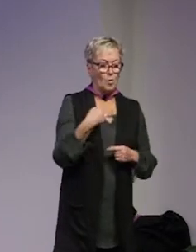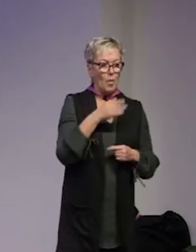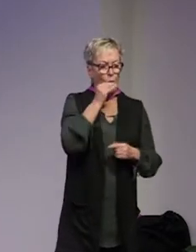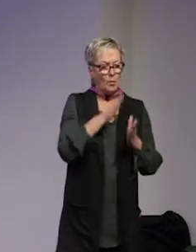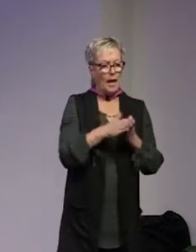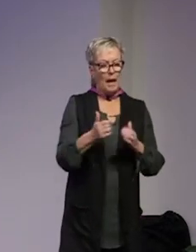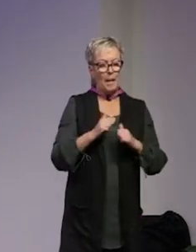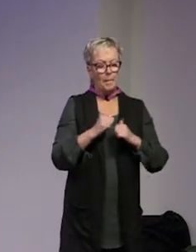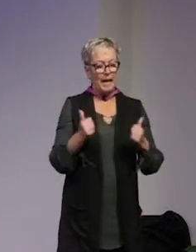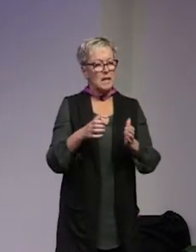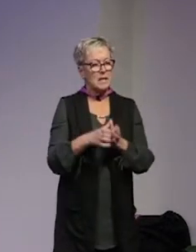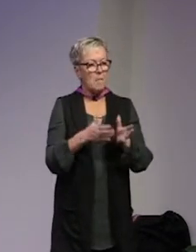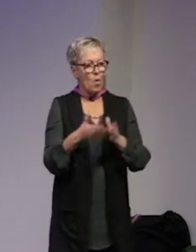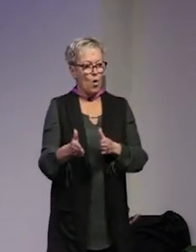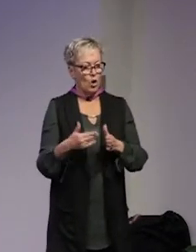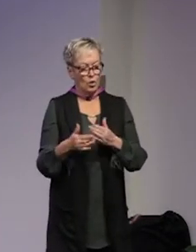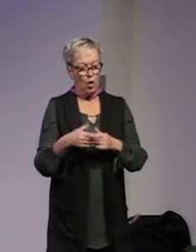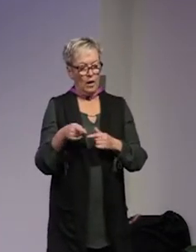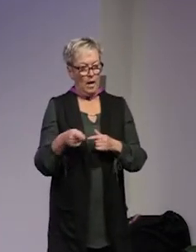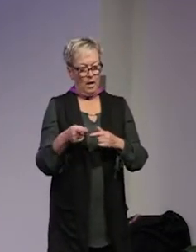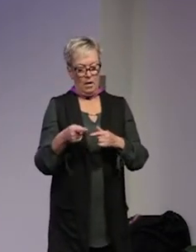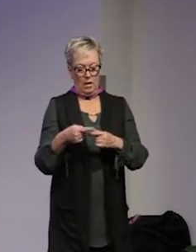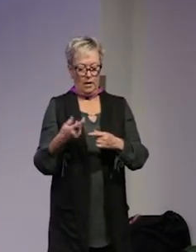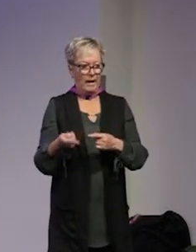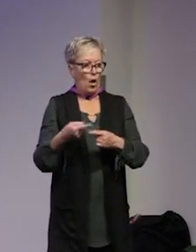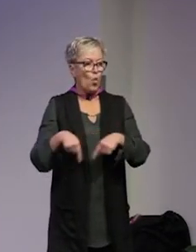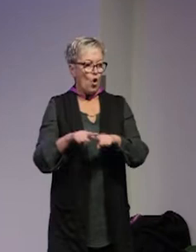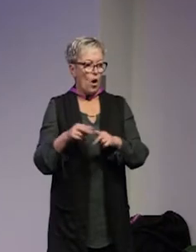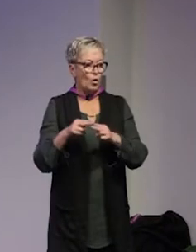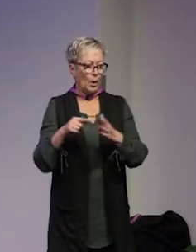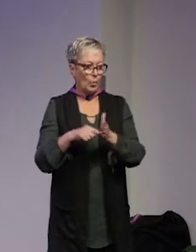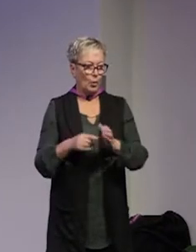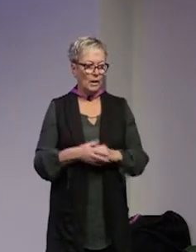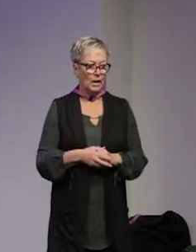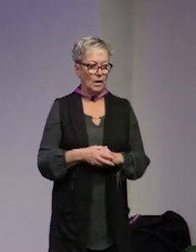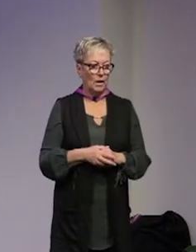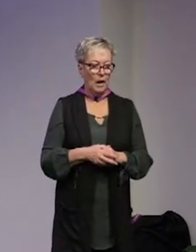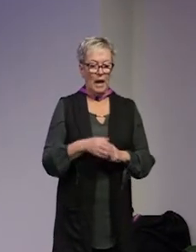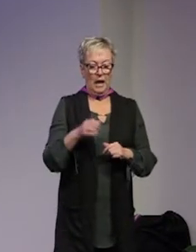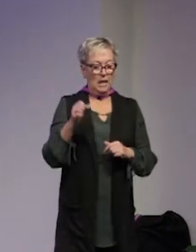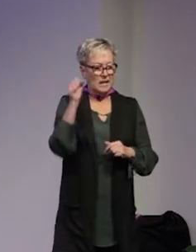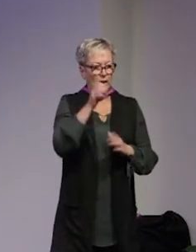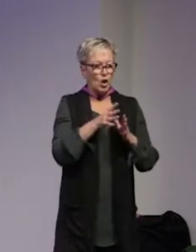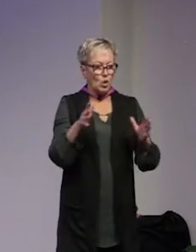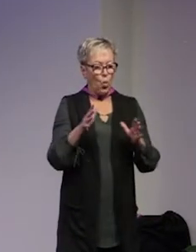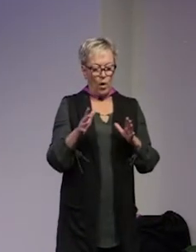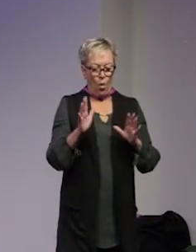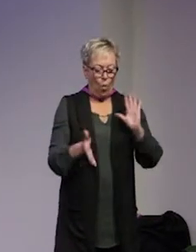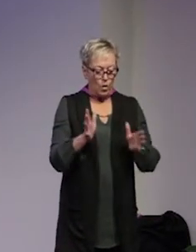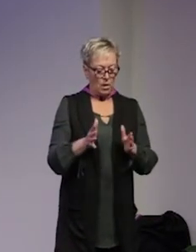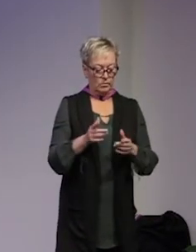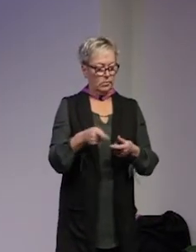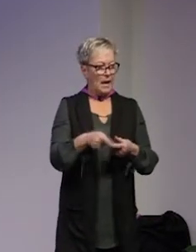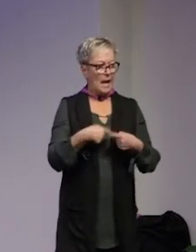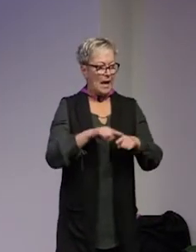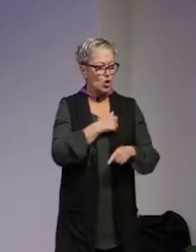är också beredskapssamordnare som nu är då lokala kontaktpunkter det finns en jättestor osäkerhet kring länsstyrelsens